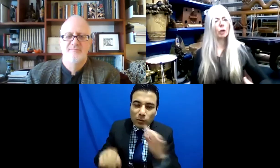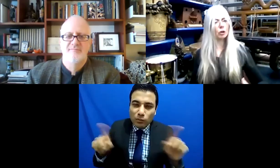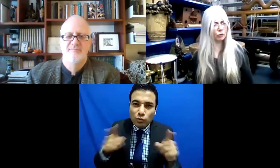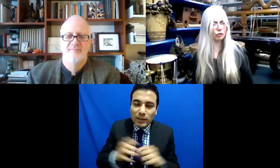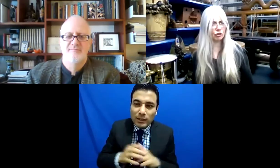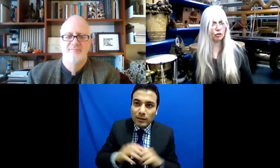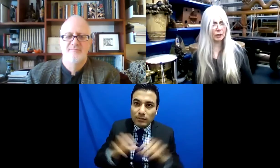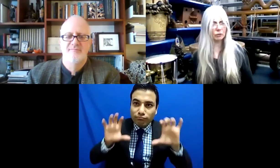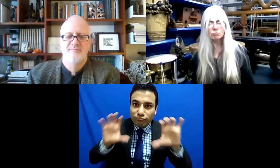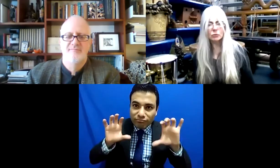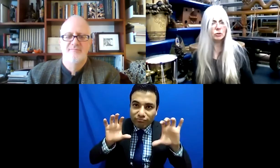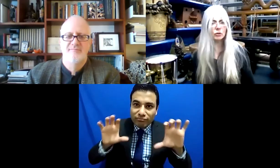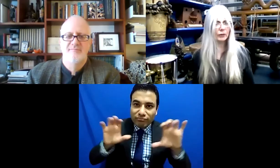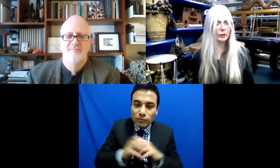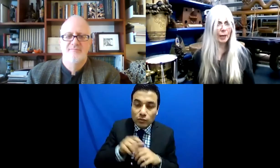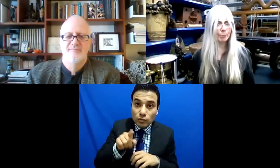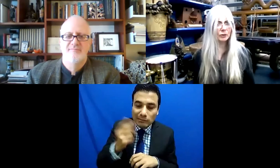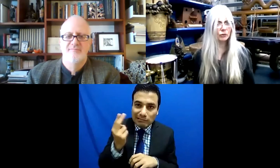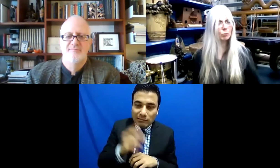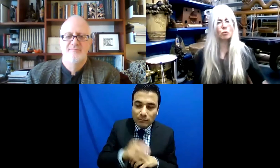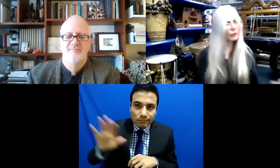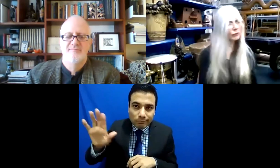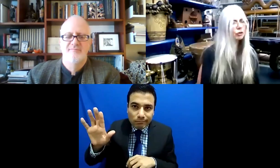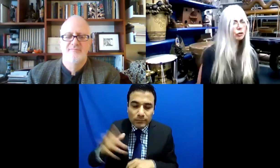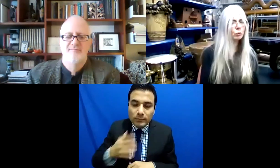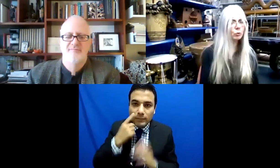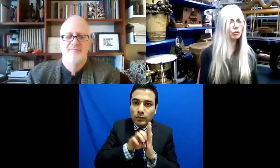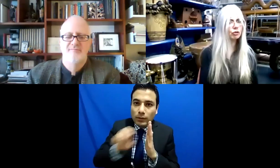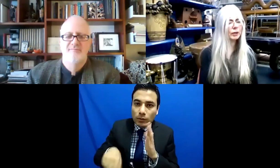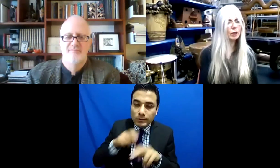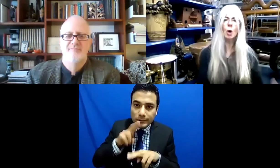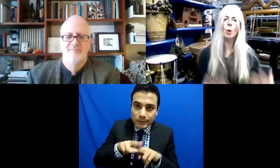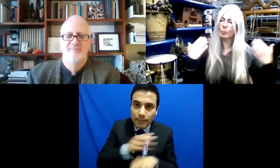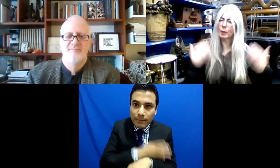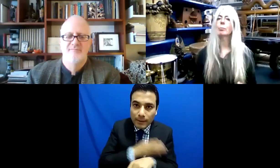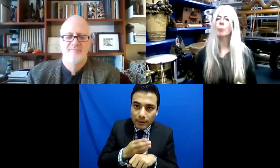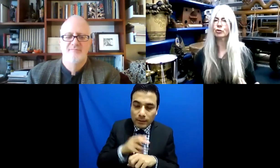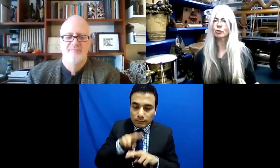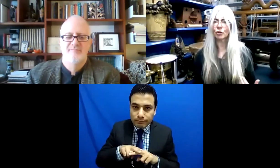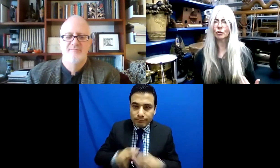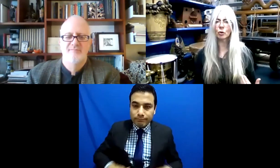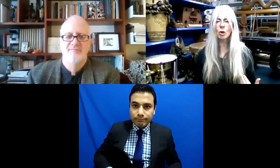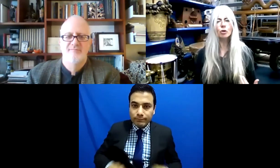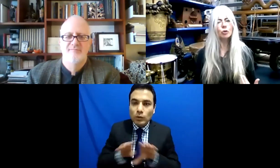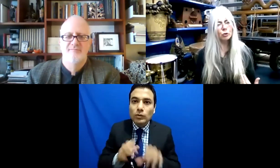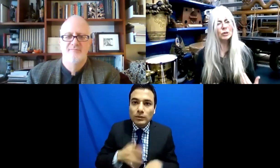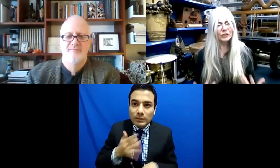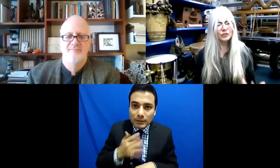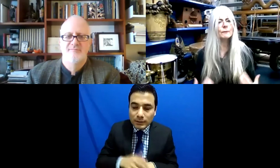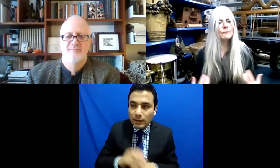si te sientas en una silla de madera o en una silla acoginada. Hay más